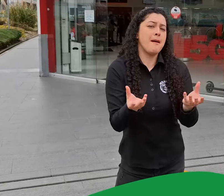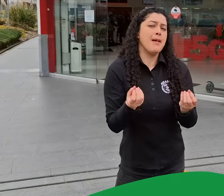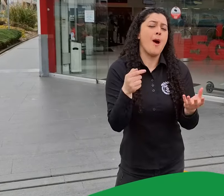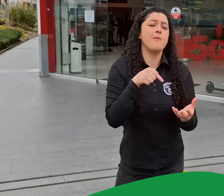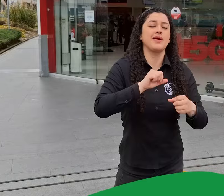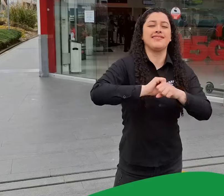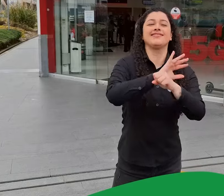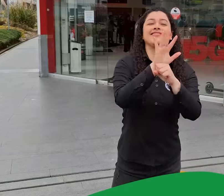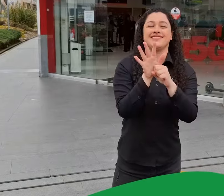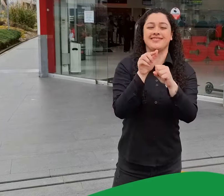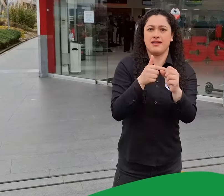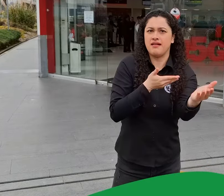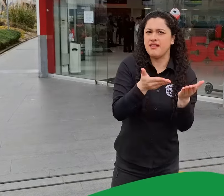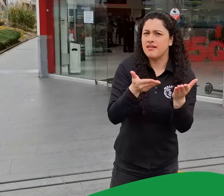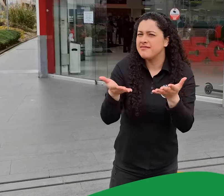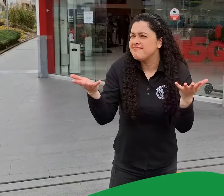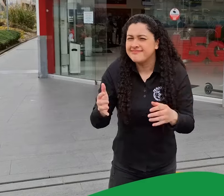servicios se tratan. Vean.